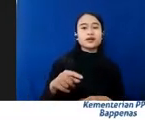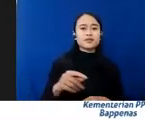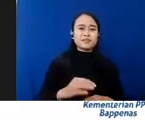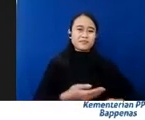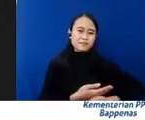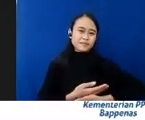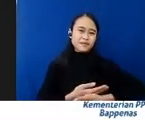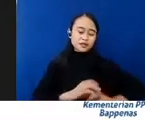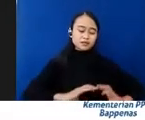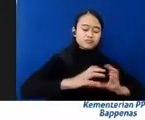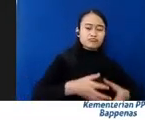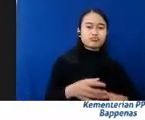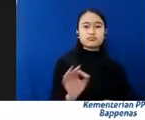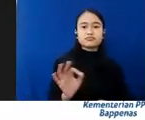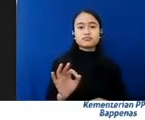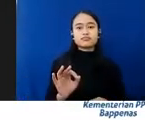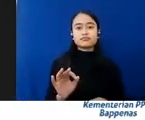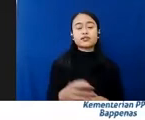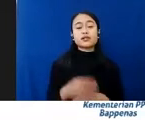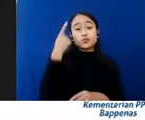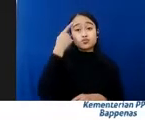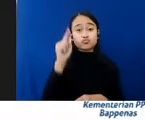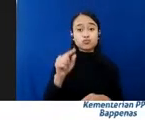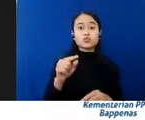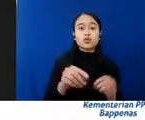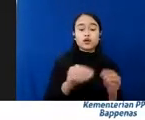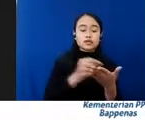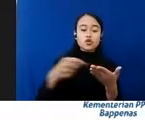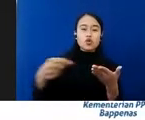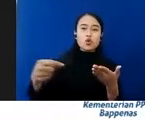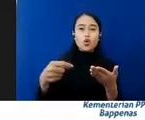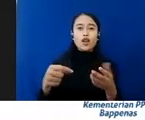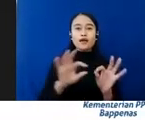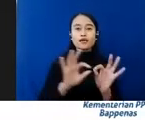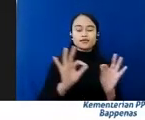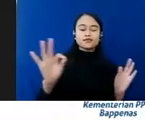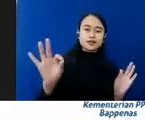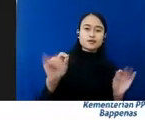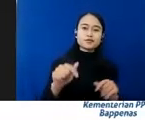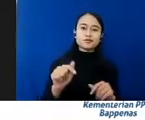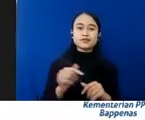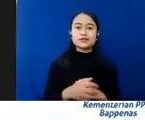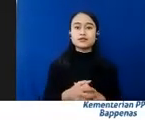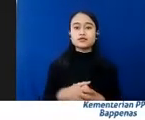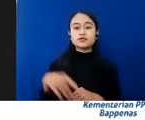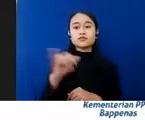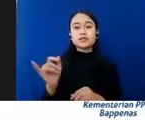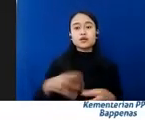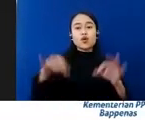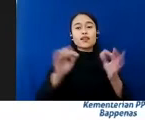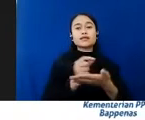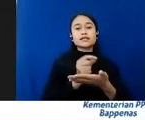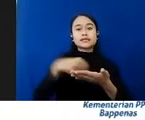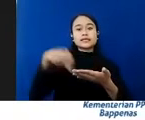Penerapan sistem pembelajaran jarak jauh Juga membawa risiko terhadap learning loss Seperti misalnya kualitas nilai PISA